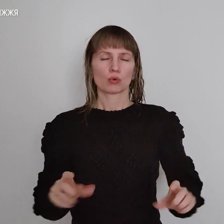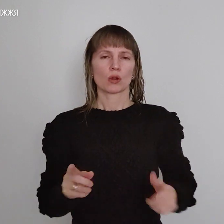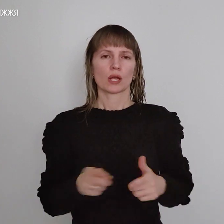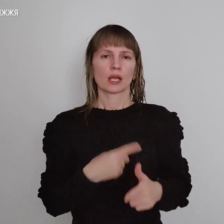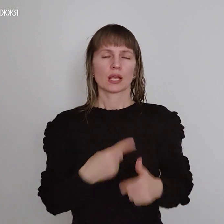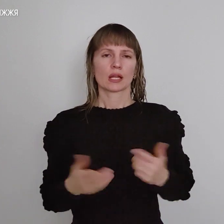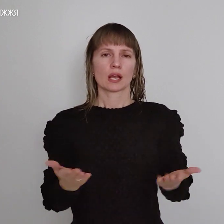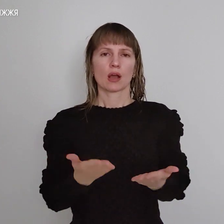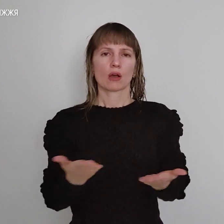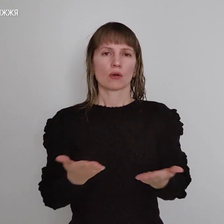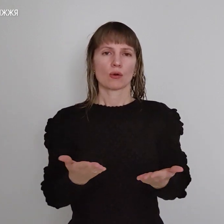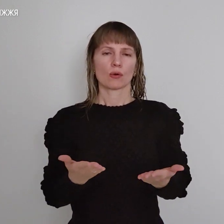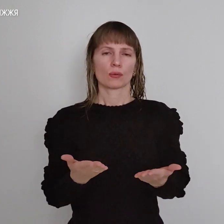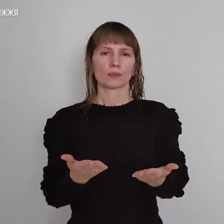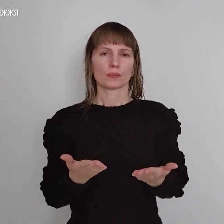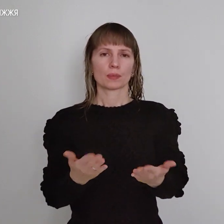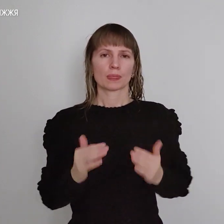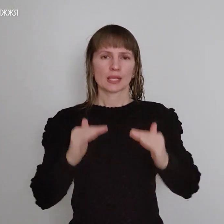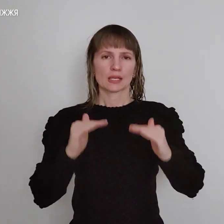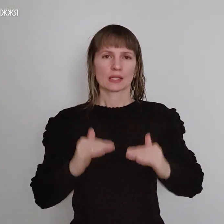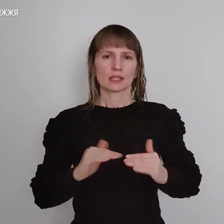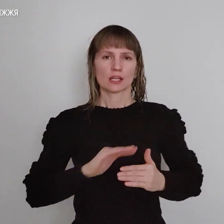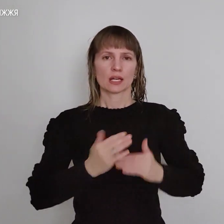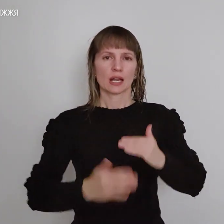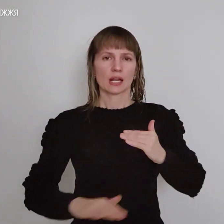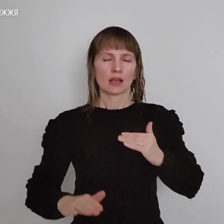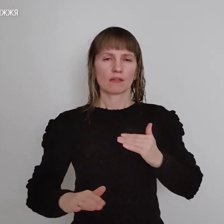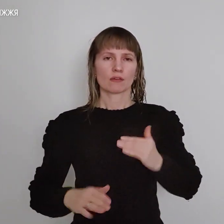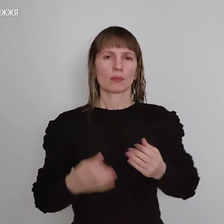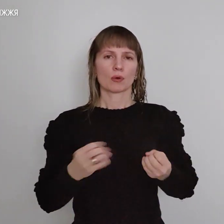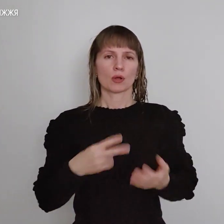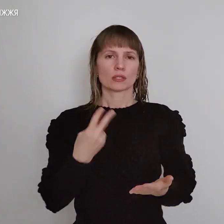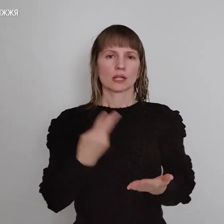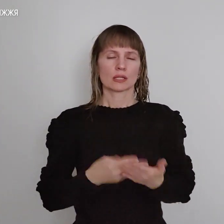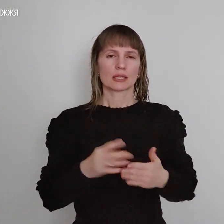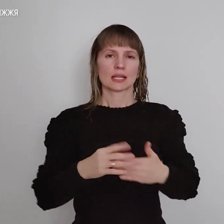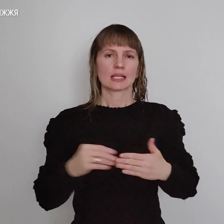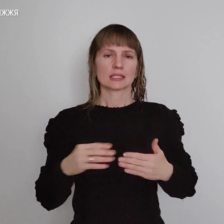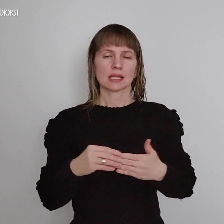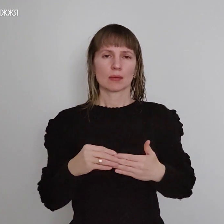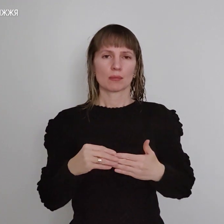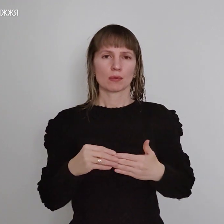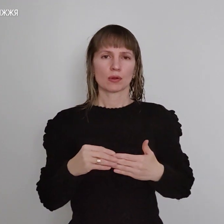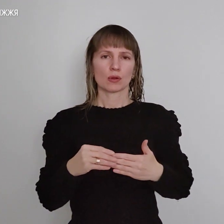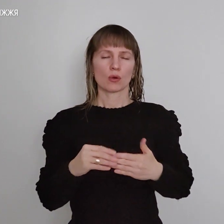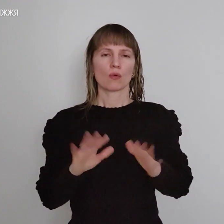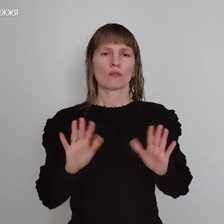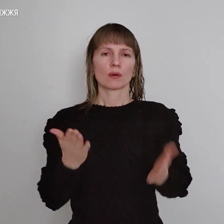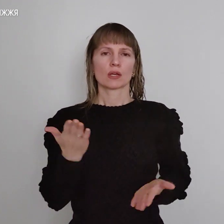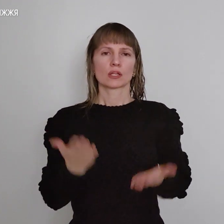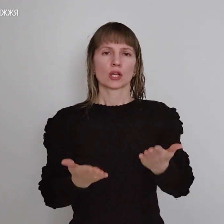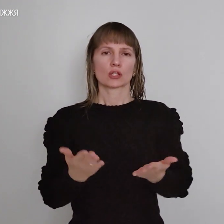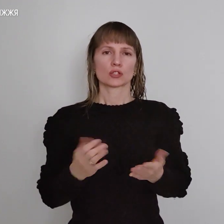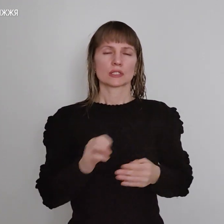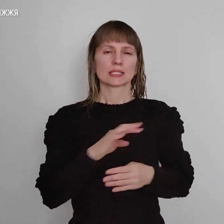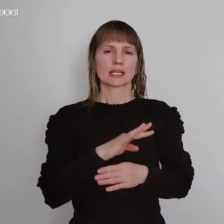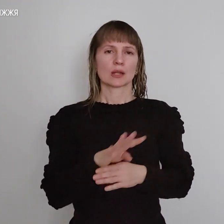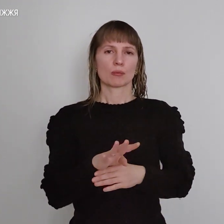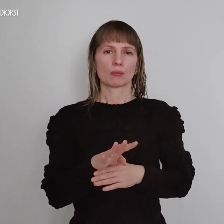якого-небудь зниження рельєфу, ми просто падаємо на землю. Випадку, якщо стріпа застала